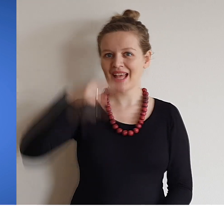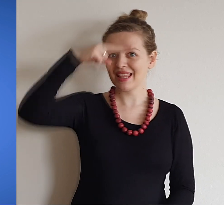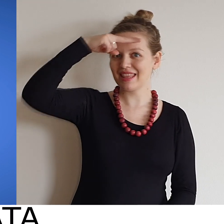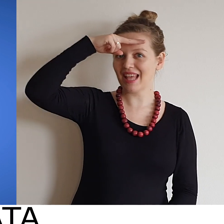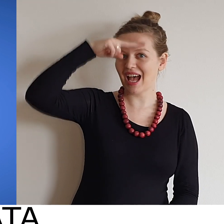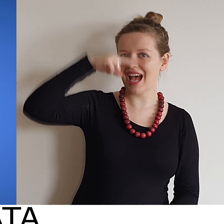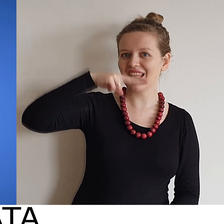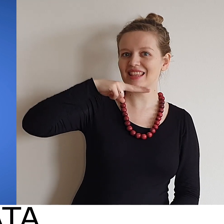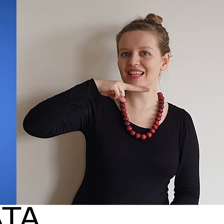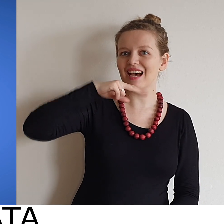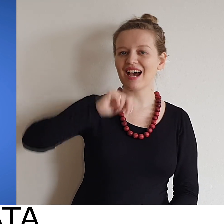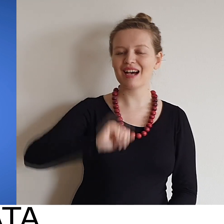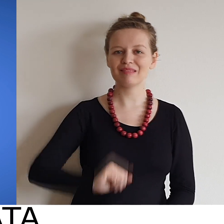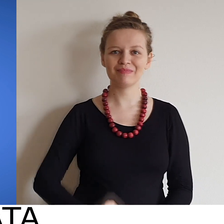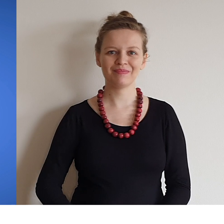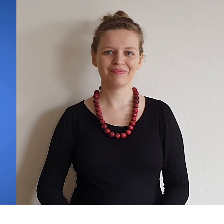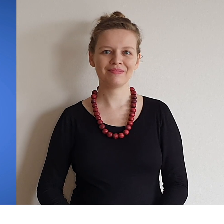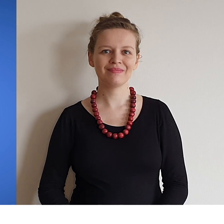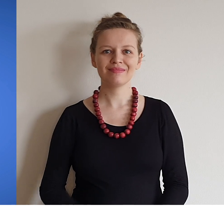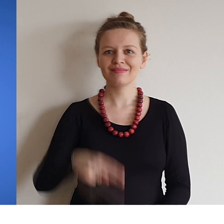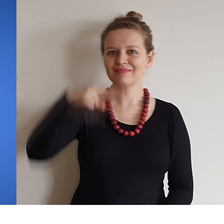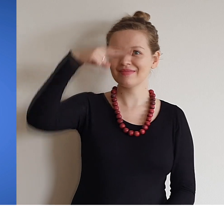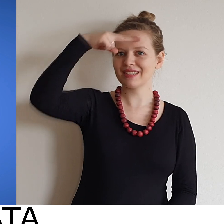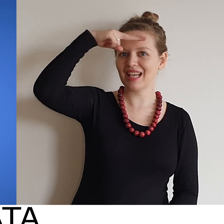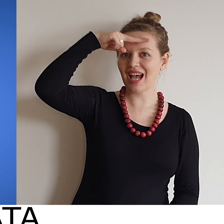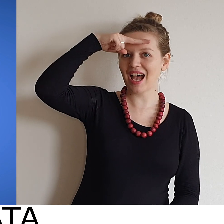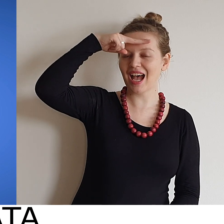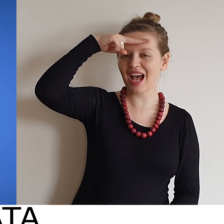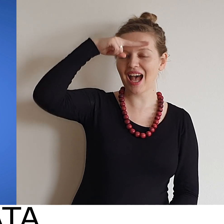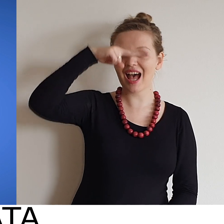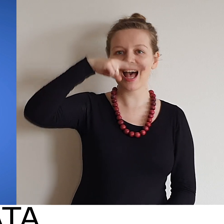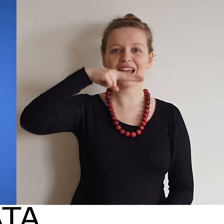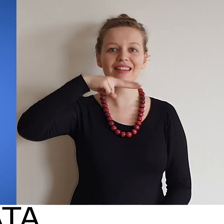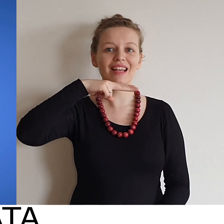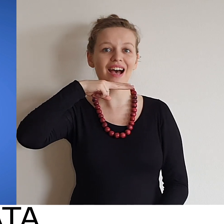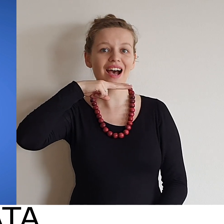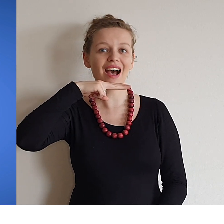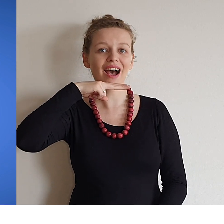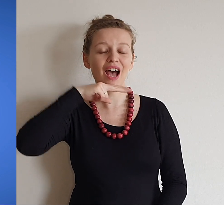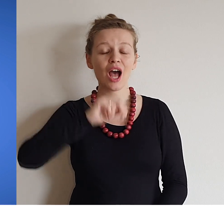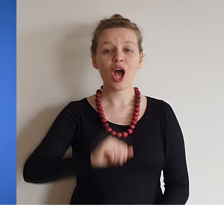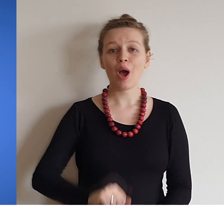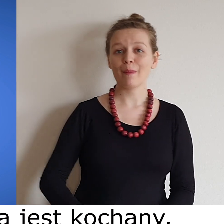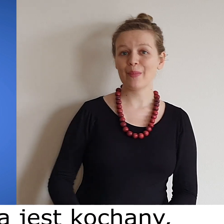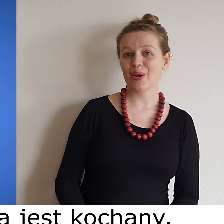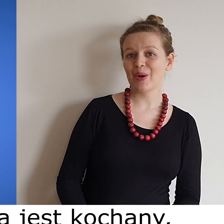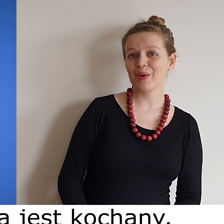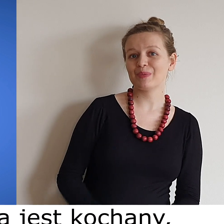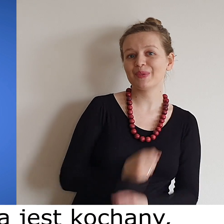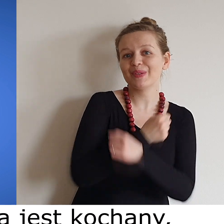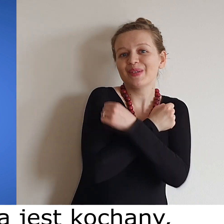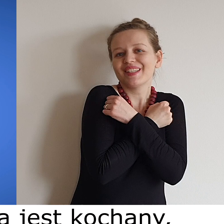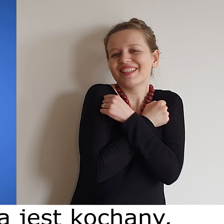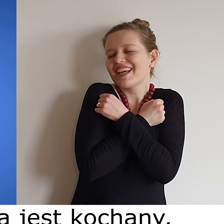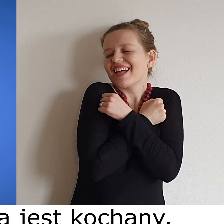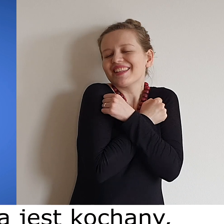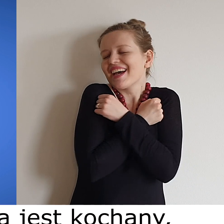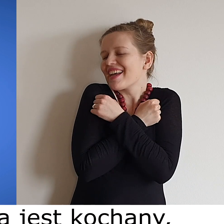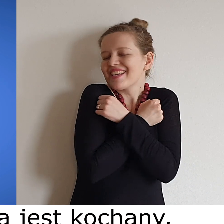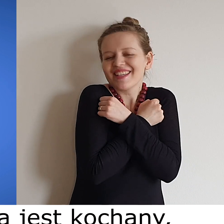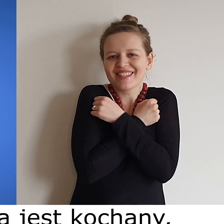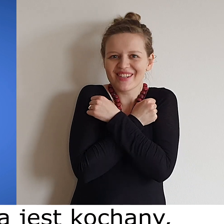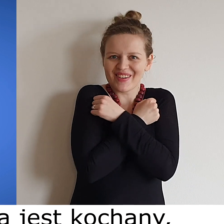tata, tata Bo mój